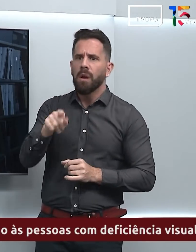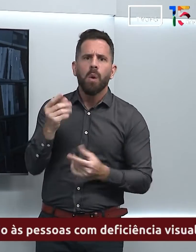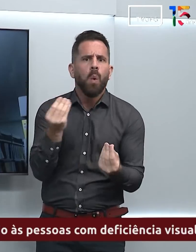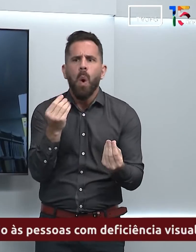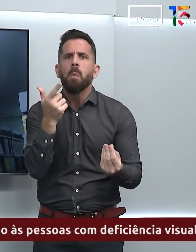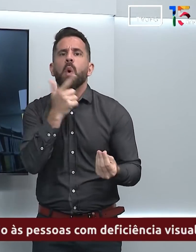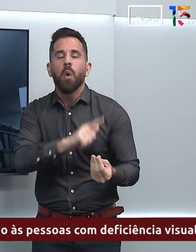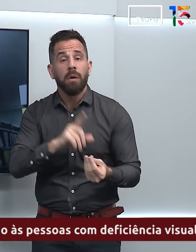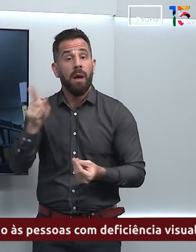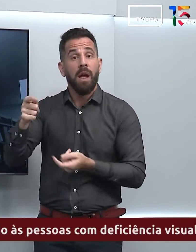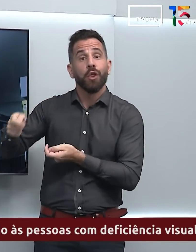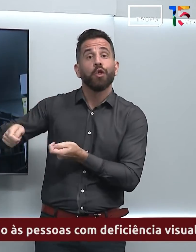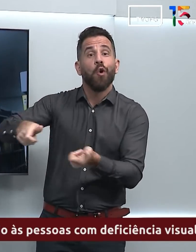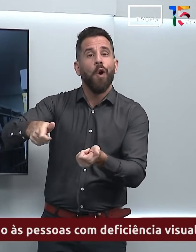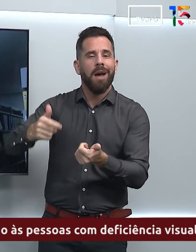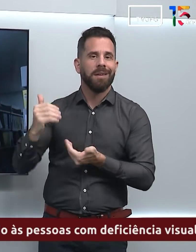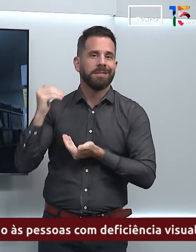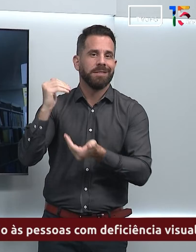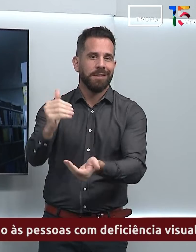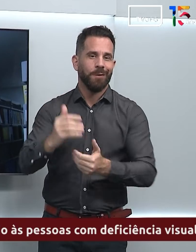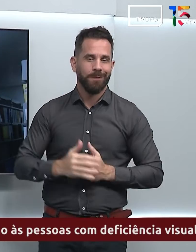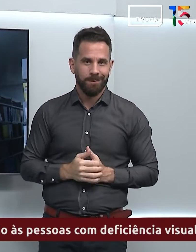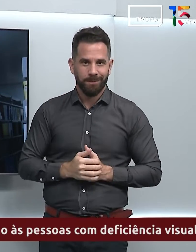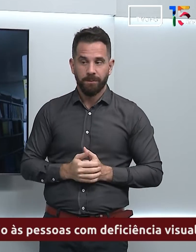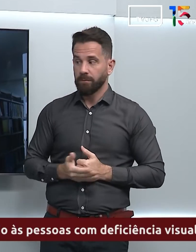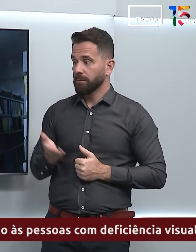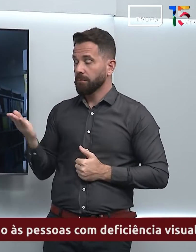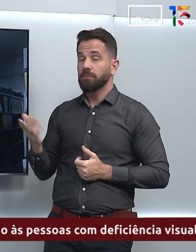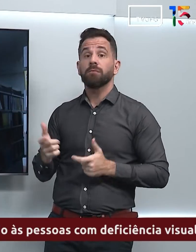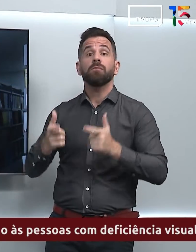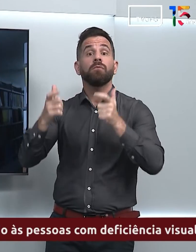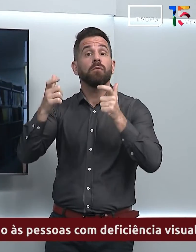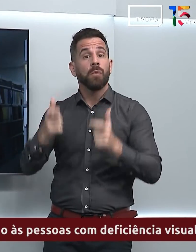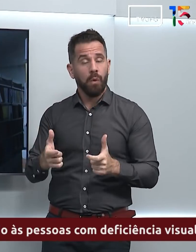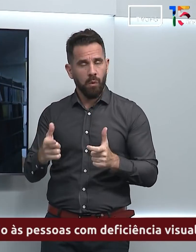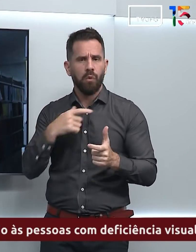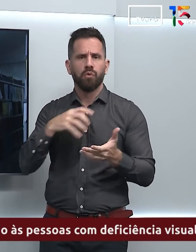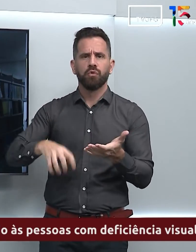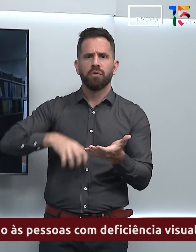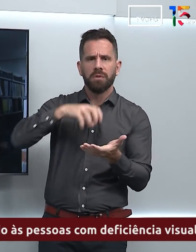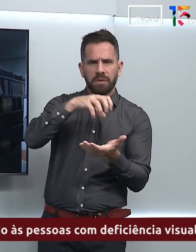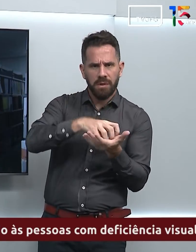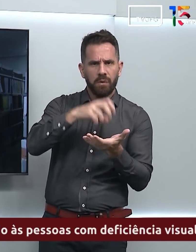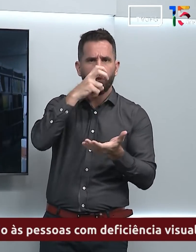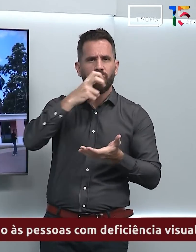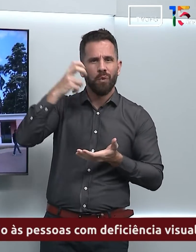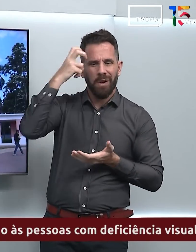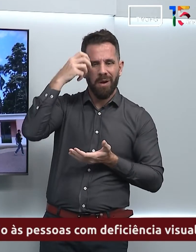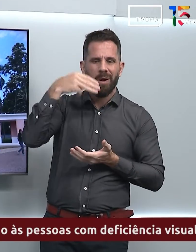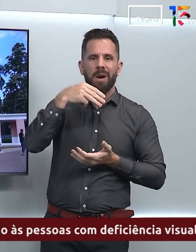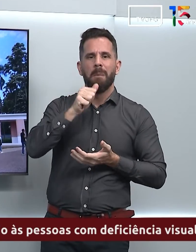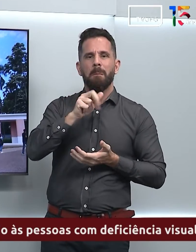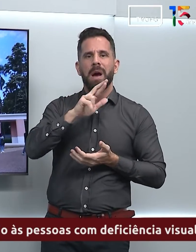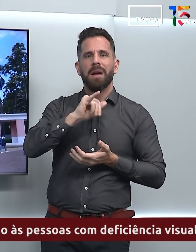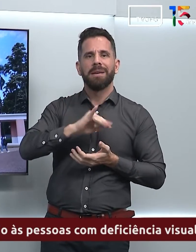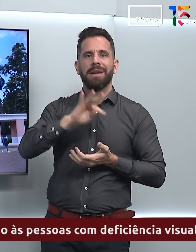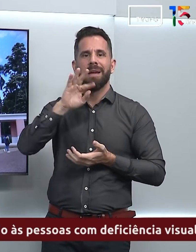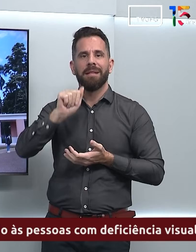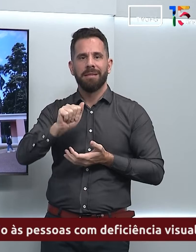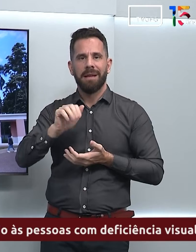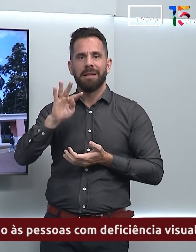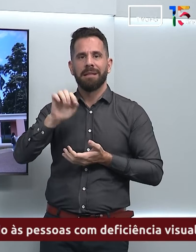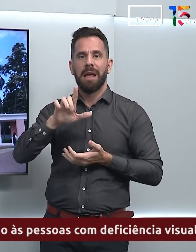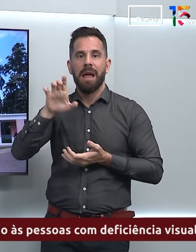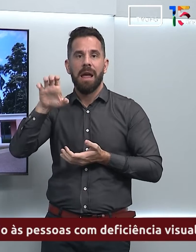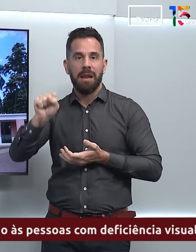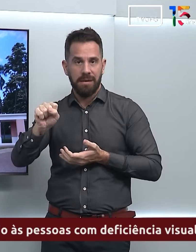O espaço de leitura funciona no Centro Cultural Marieta Teles Machado, que fica na Praça Pedro